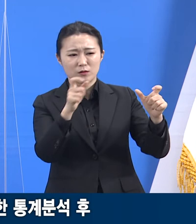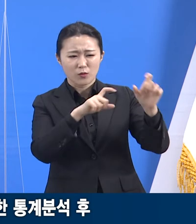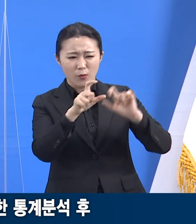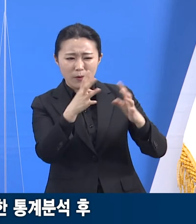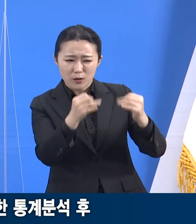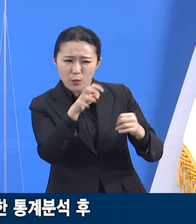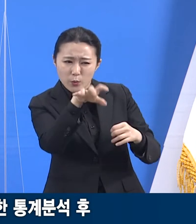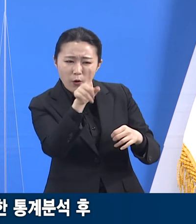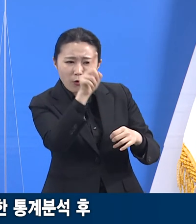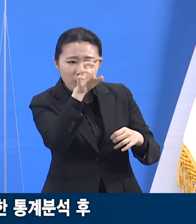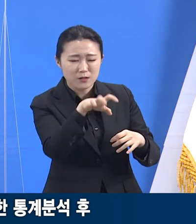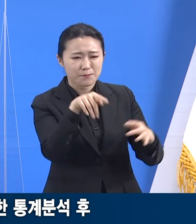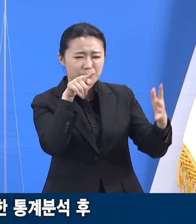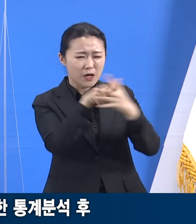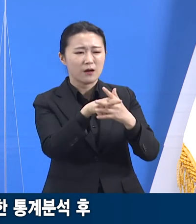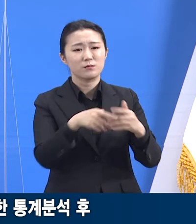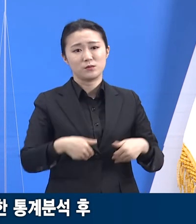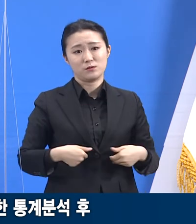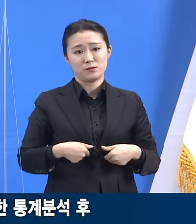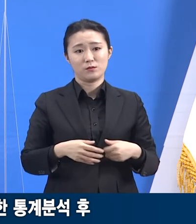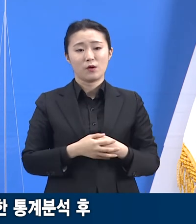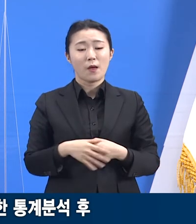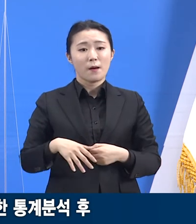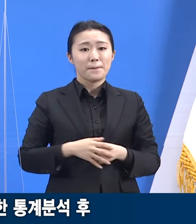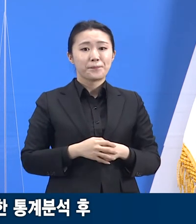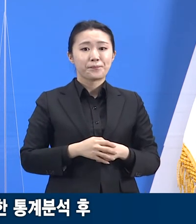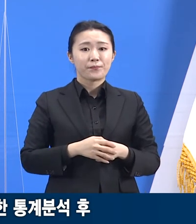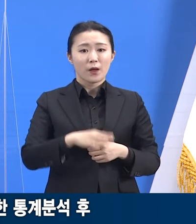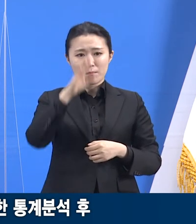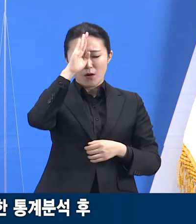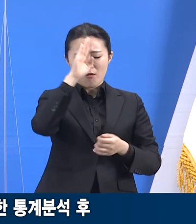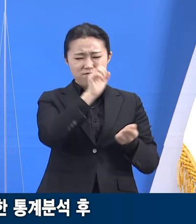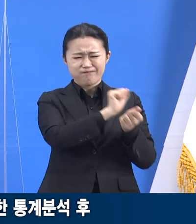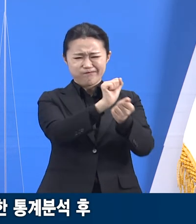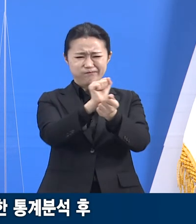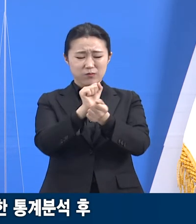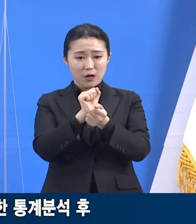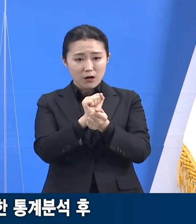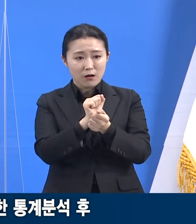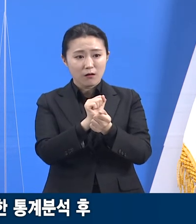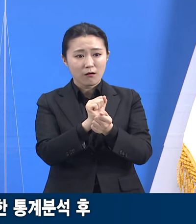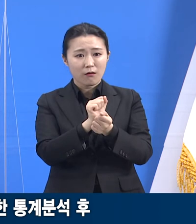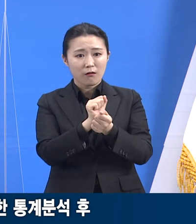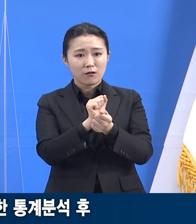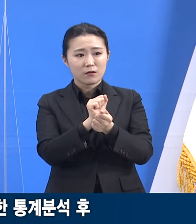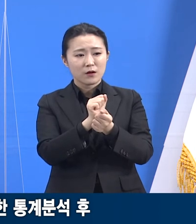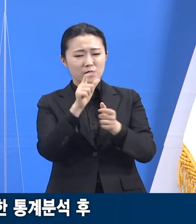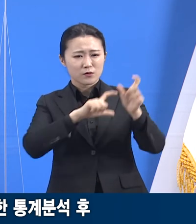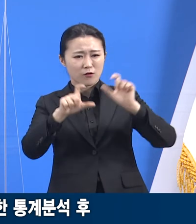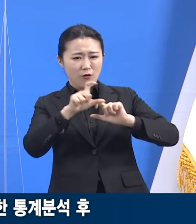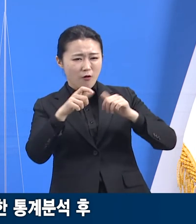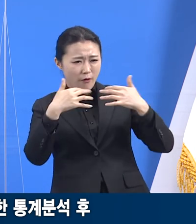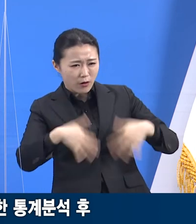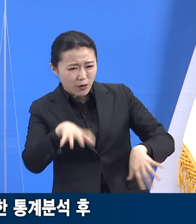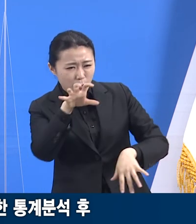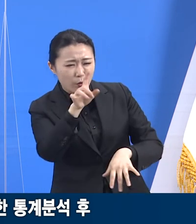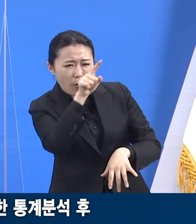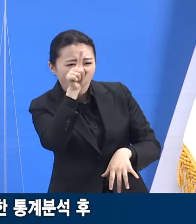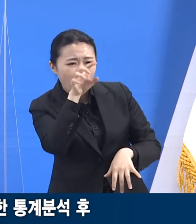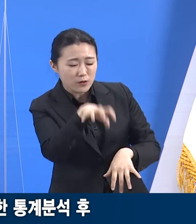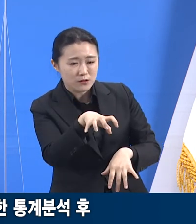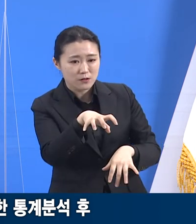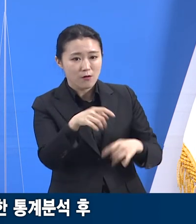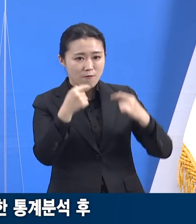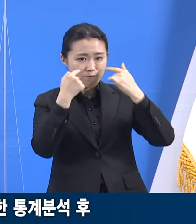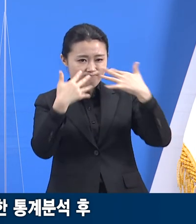바이러스와의 전쟁에서 적군이 침입하는 곳이 어느 지역인지 정확하게 안다면 그 특성을